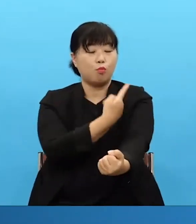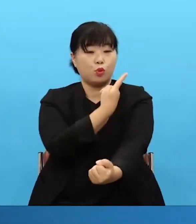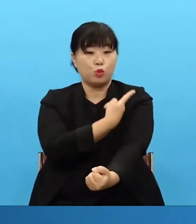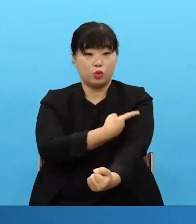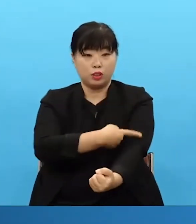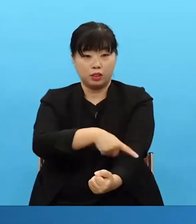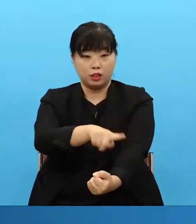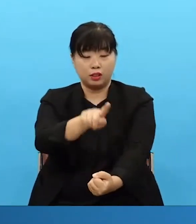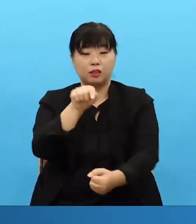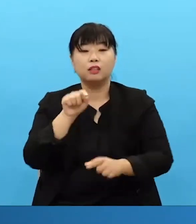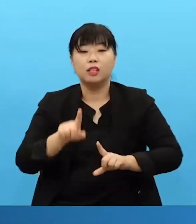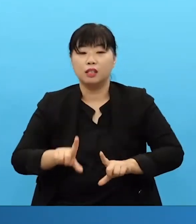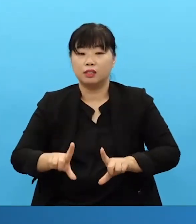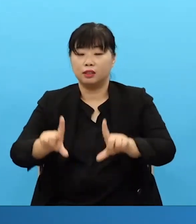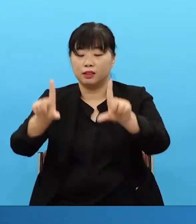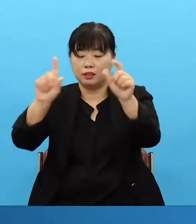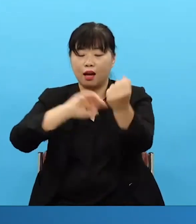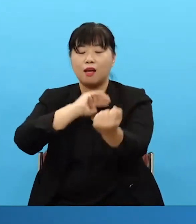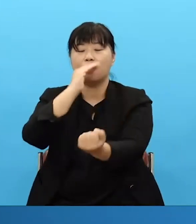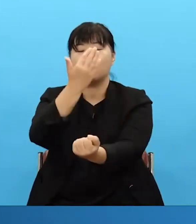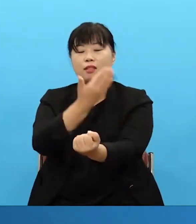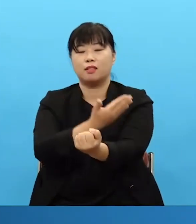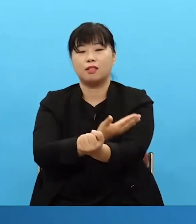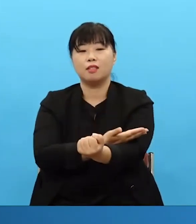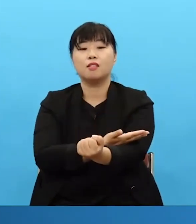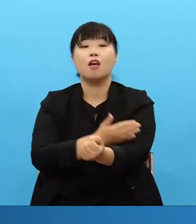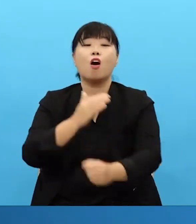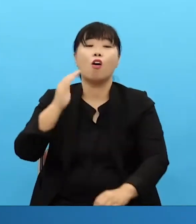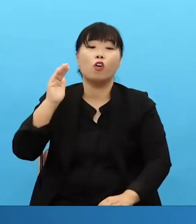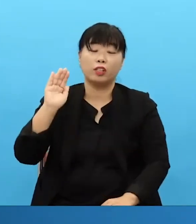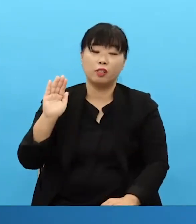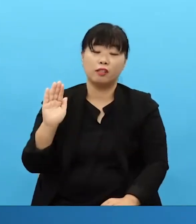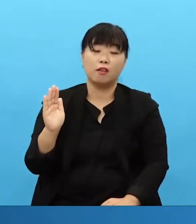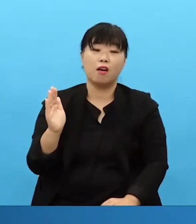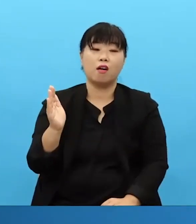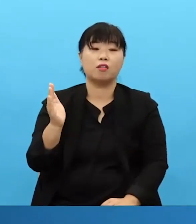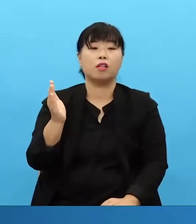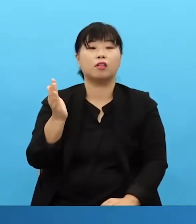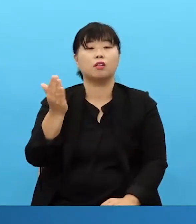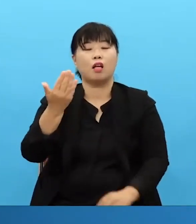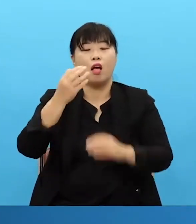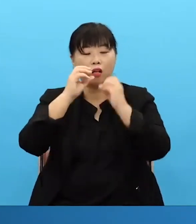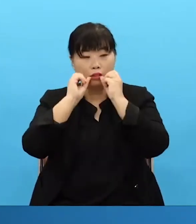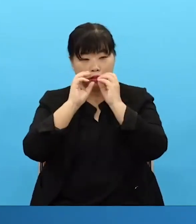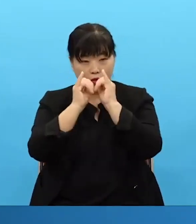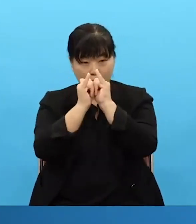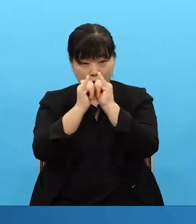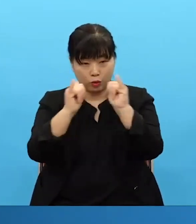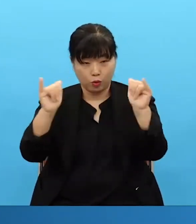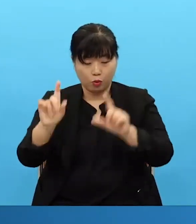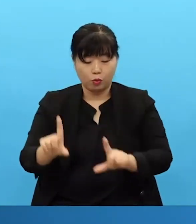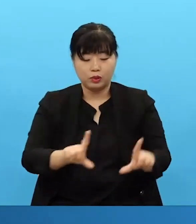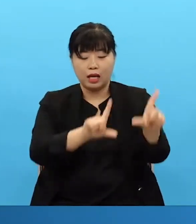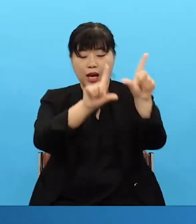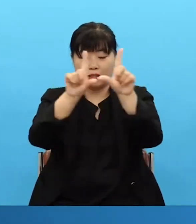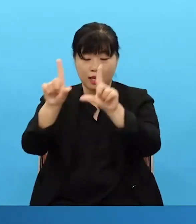무능은 그날의 능력이라 전도자의